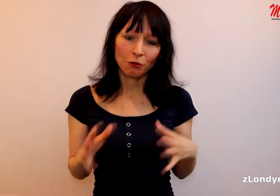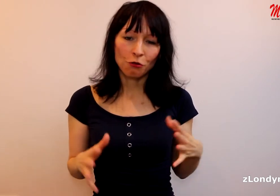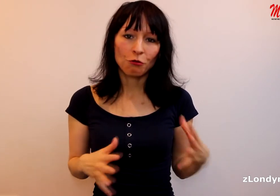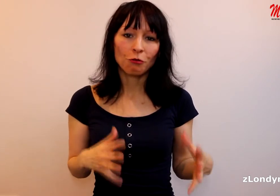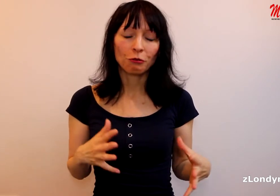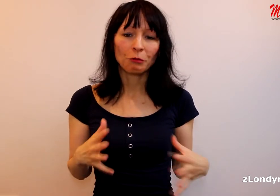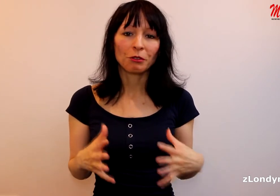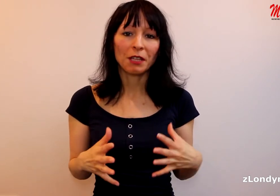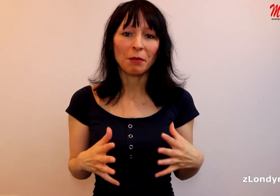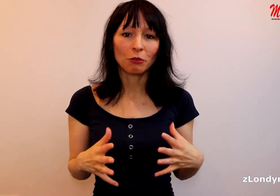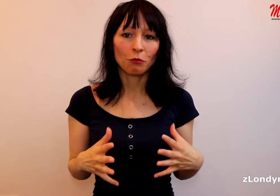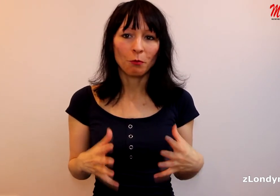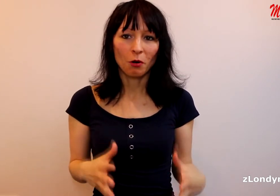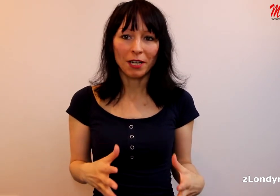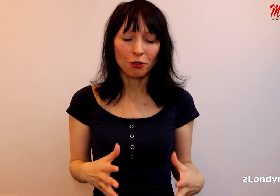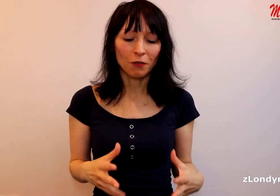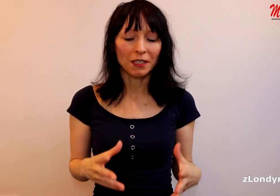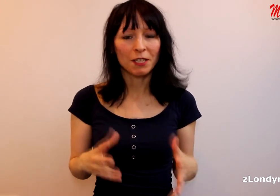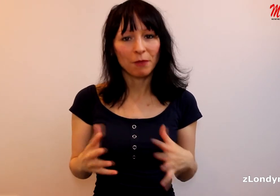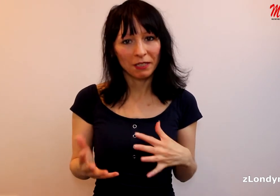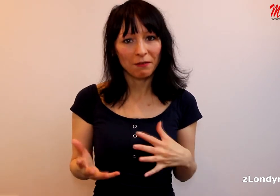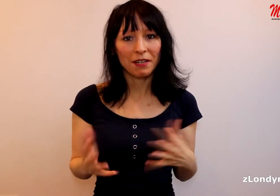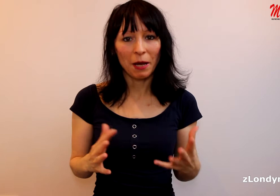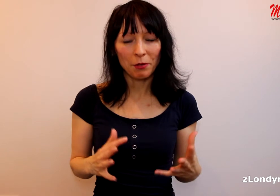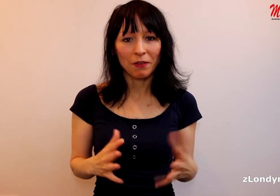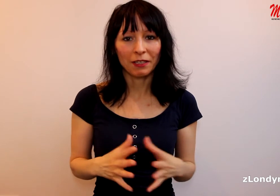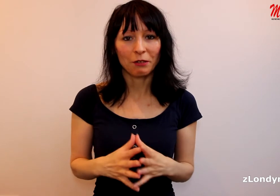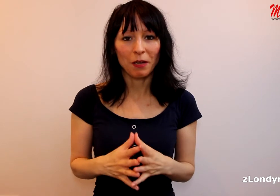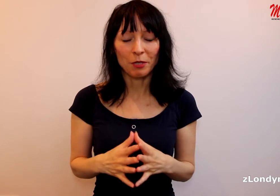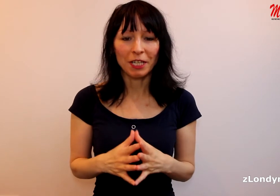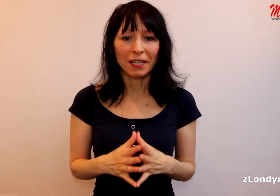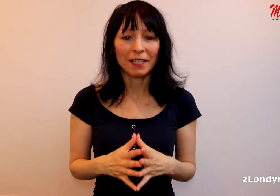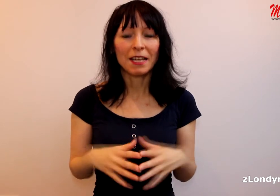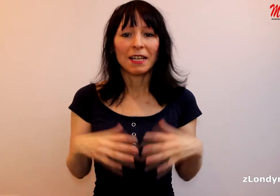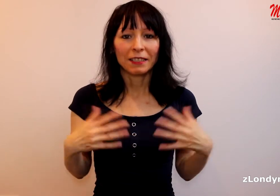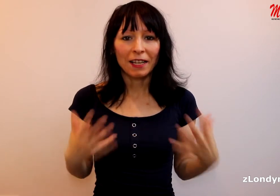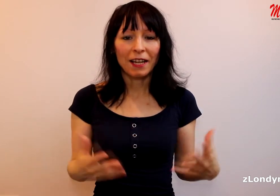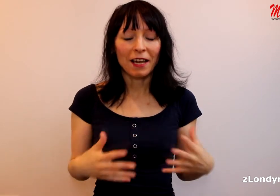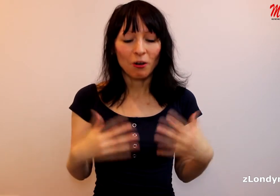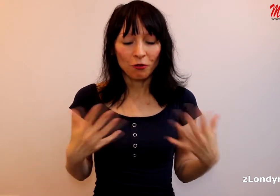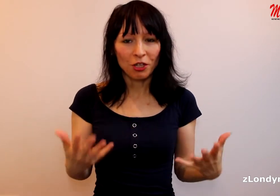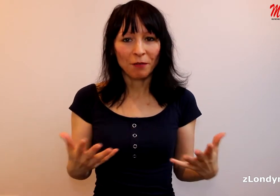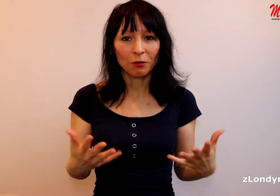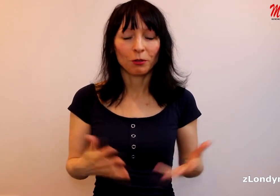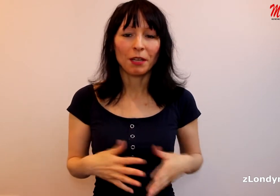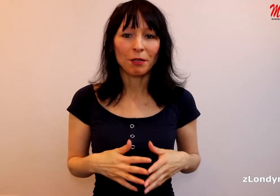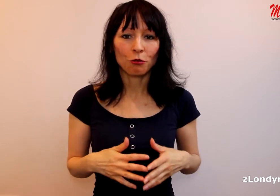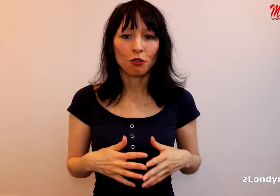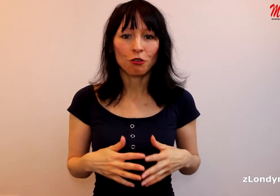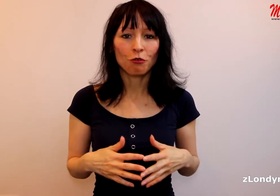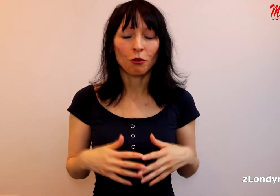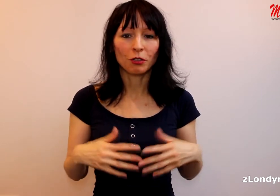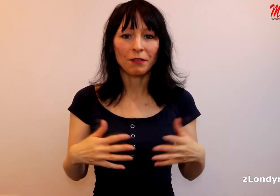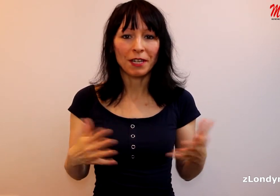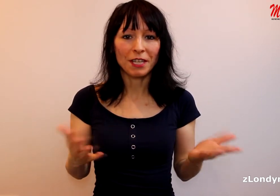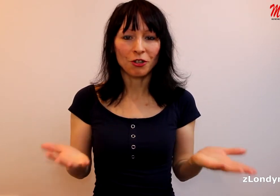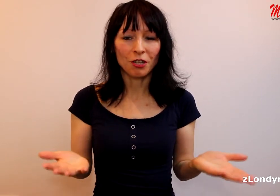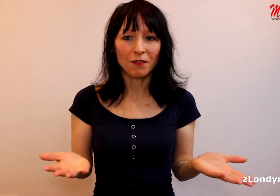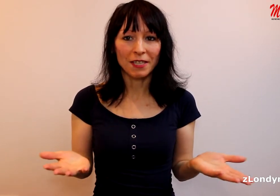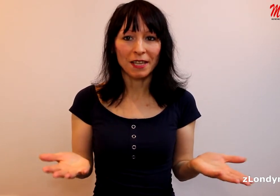trošku v tomto tématu pokračovat, respektive dám dva takové příklady, které ovšem toto téma trošičku otevírají ještě více.